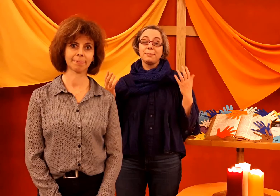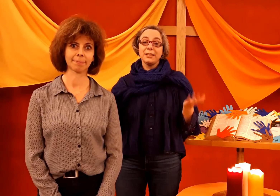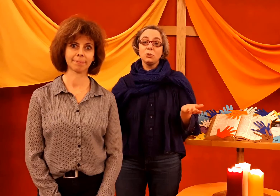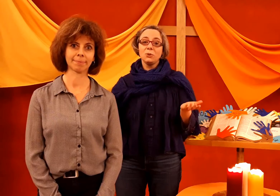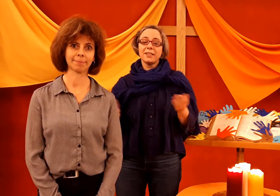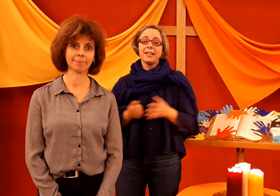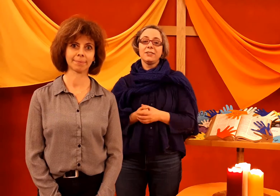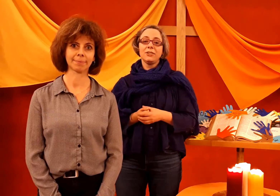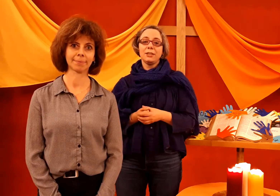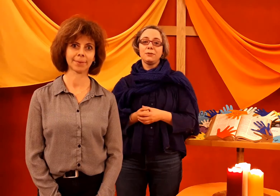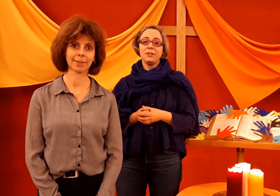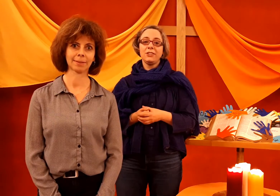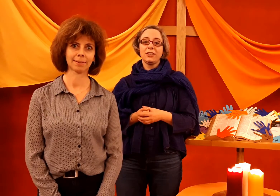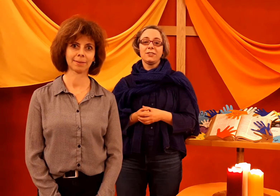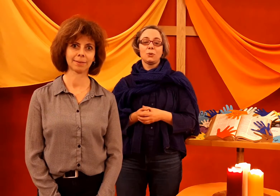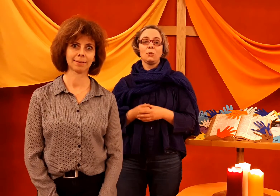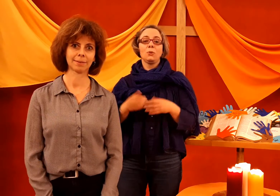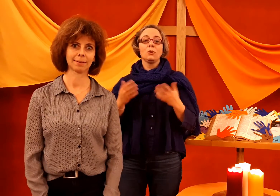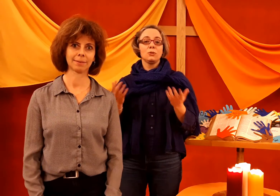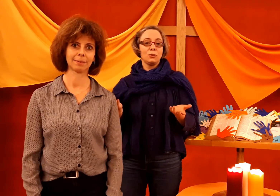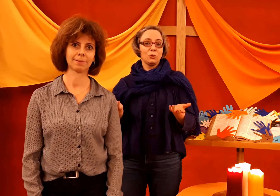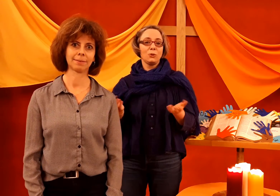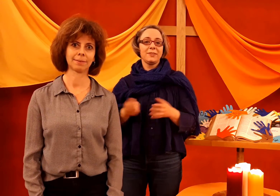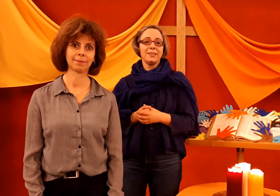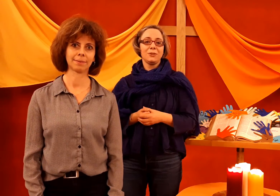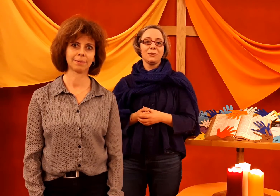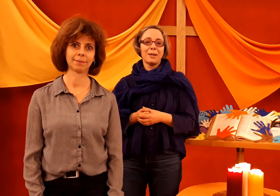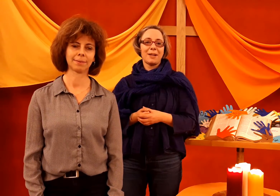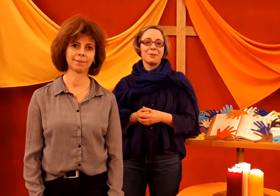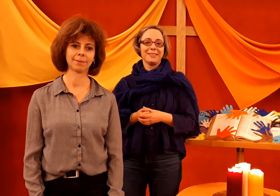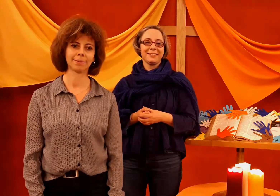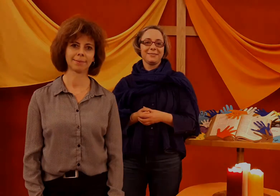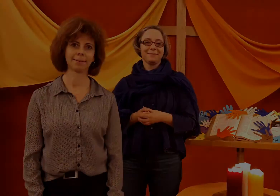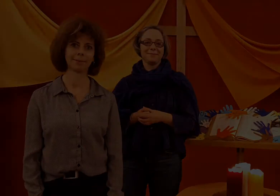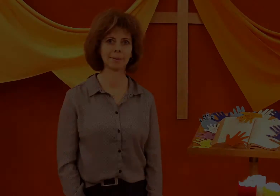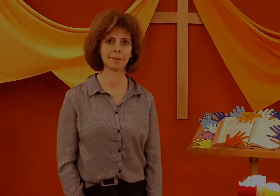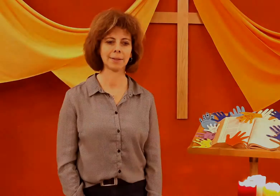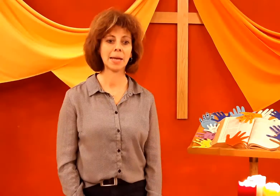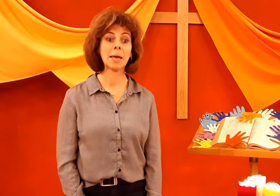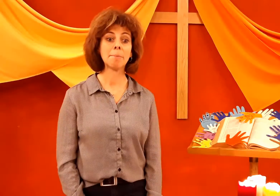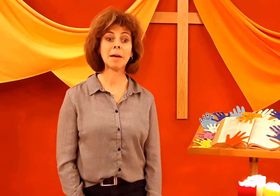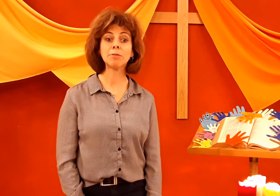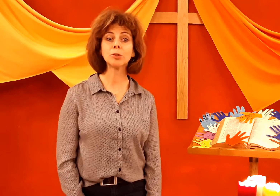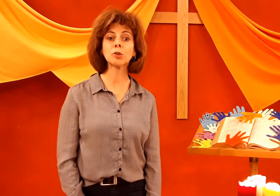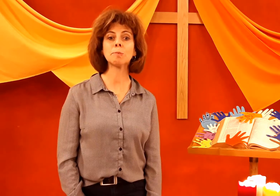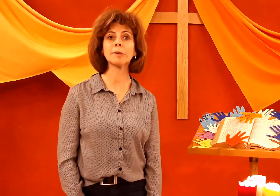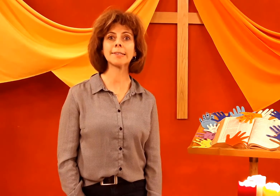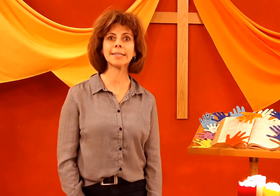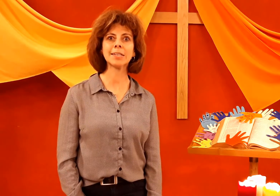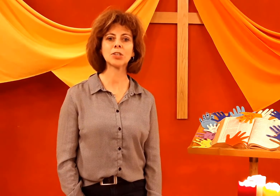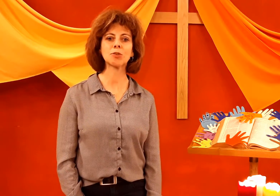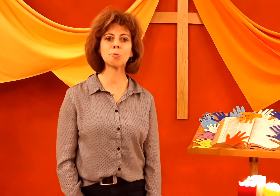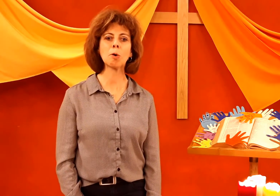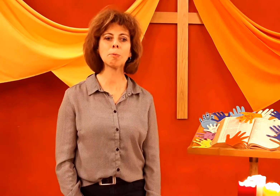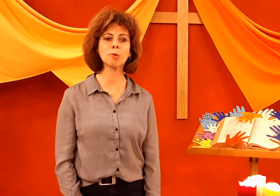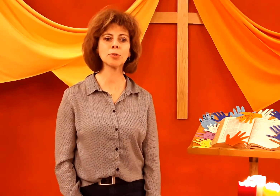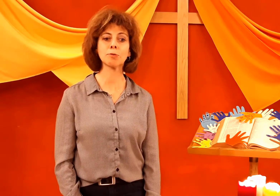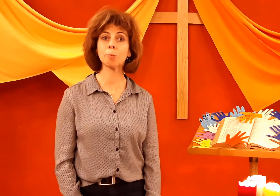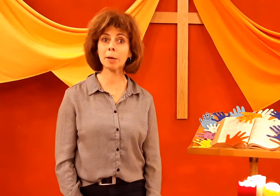explique tout ça dans les fiches qui seront sur le site de la paroisse. Mais avant de commencer, je vous propose de vous